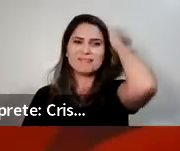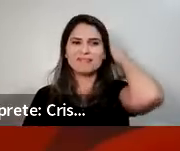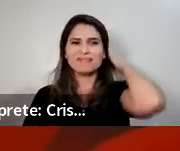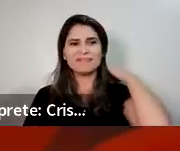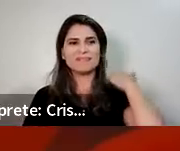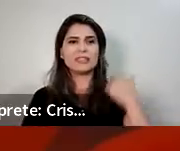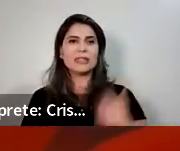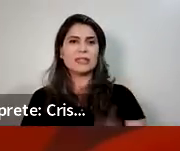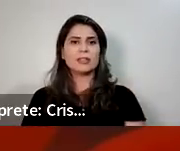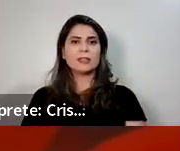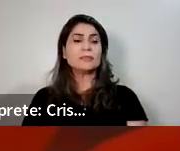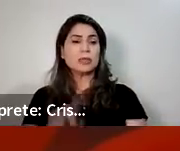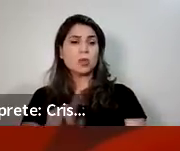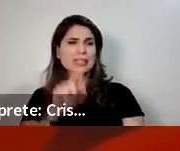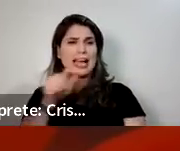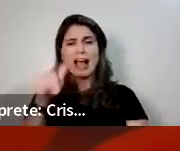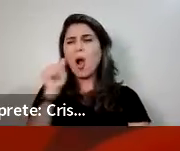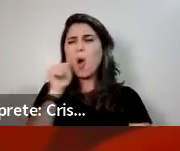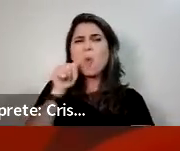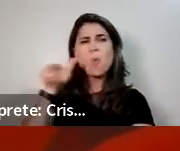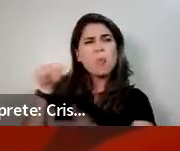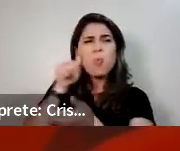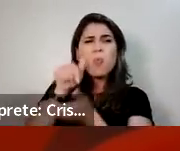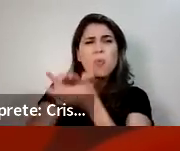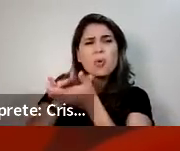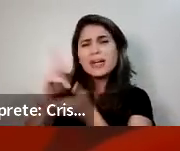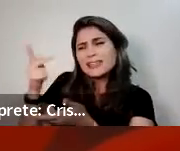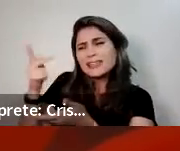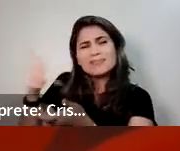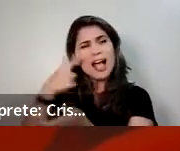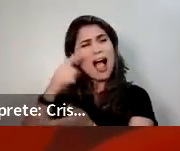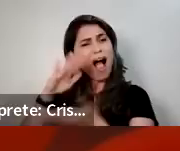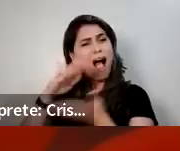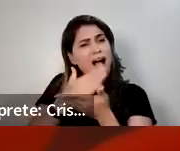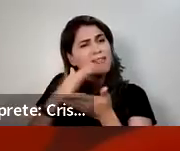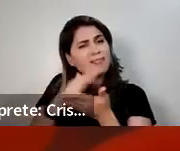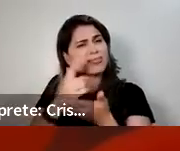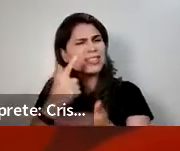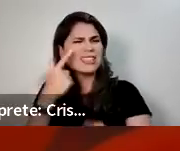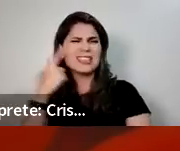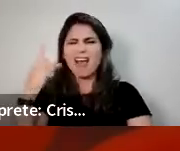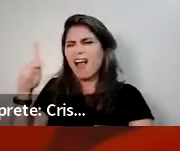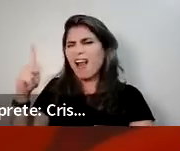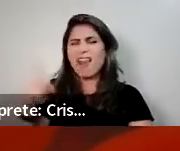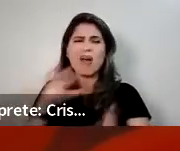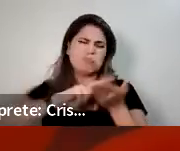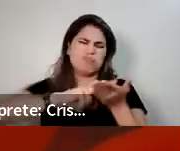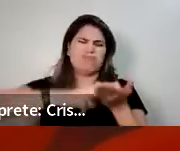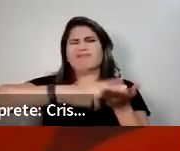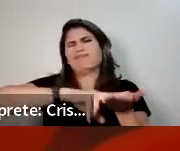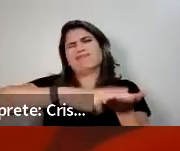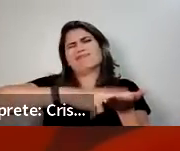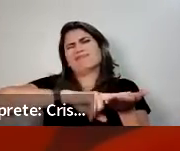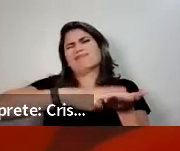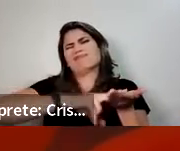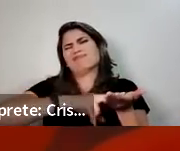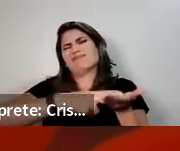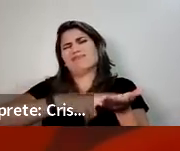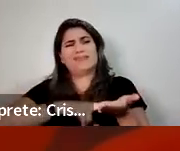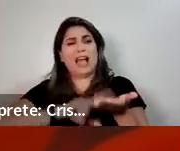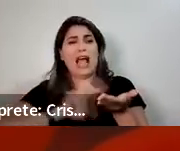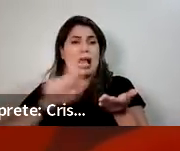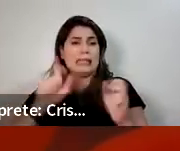isso, a falta de sono. Na noite anterior, ela não dormiu bem, porque acaba afetando também a parte do sono. Então,